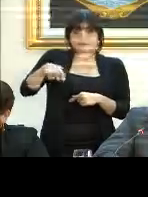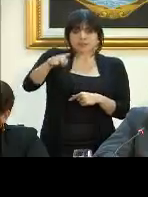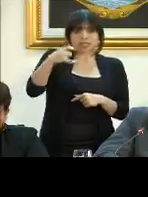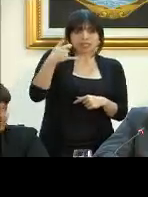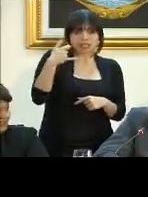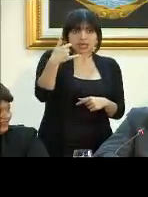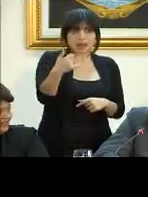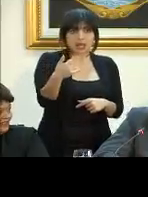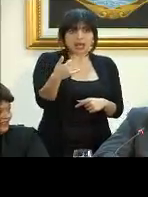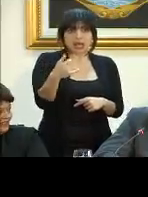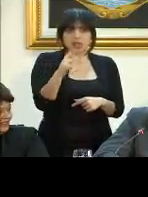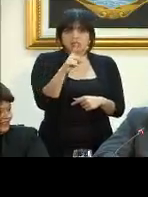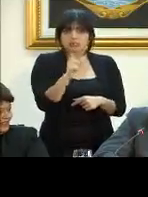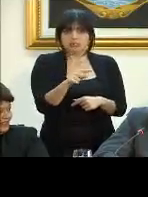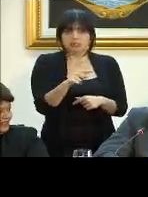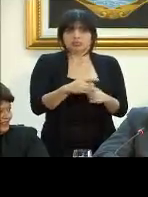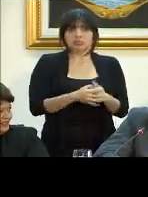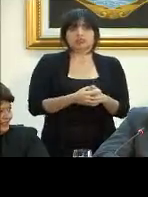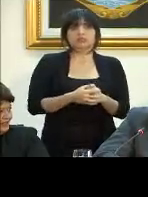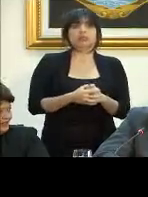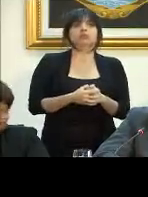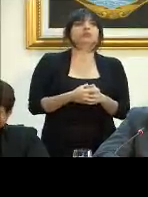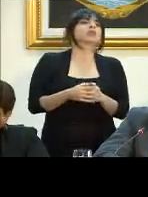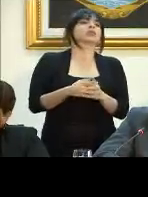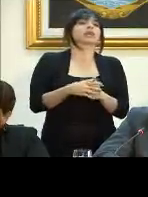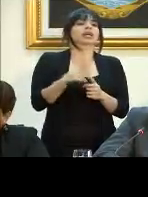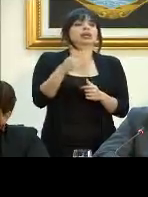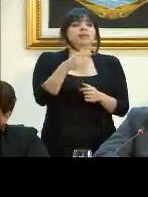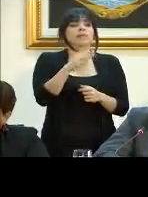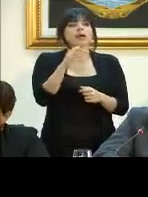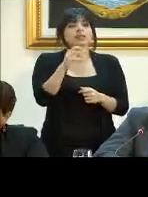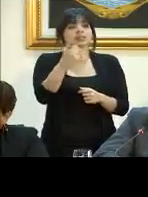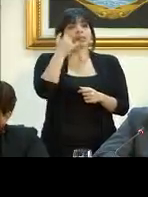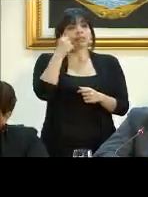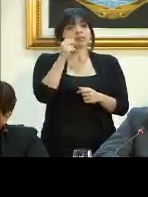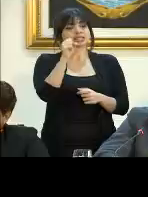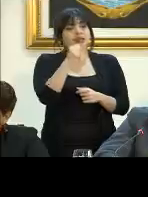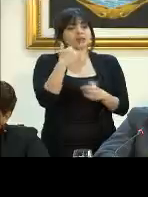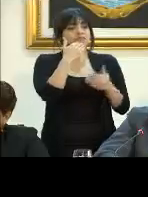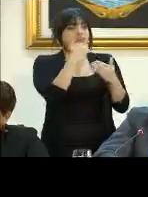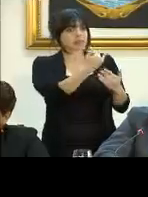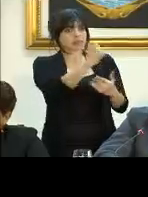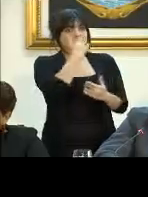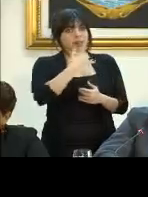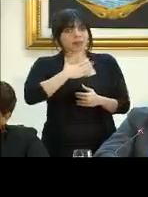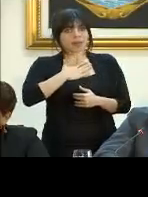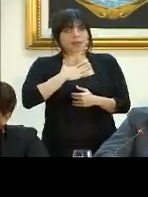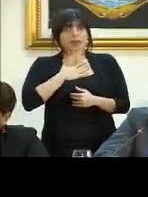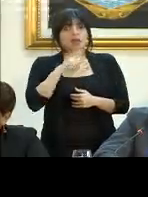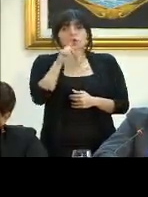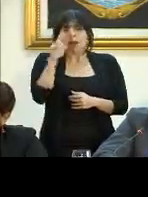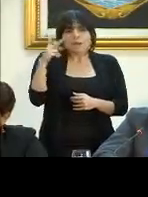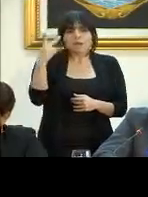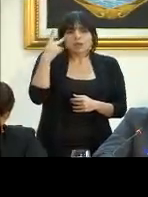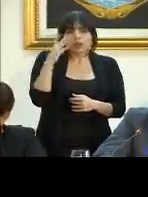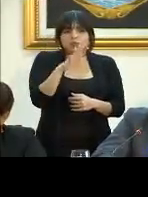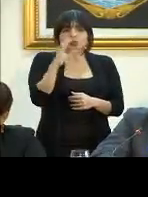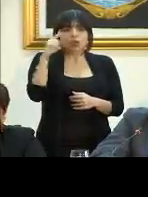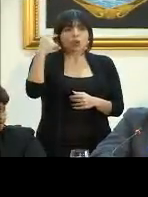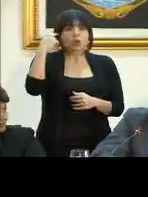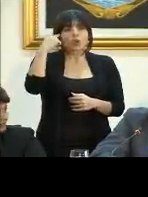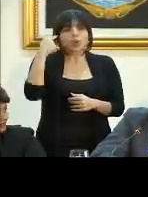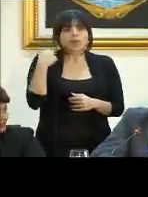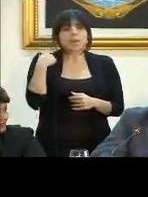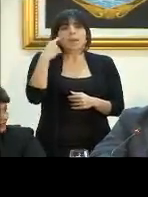llamarlos? O sea, Mauricio me llamó el sábado, que le agradezco que me haya llamado a mí, es una política de su gobierno,